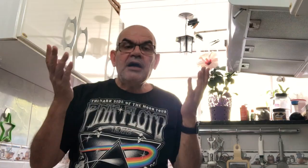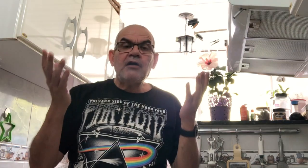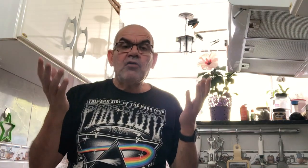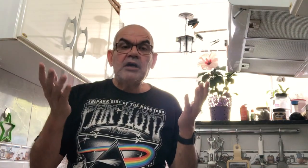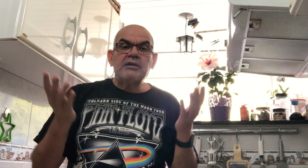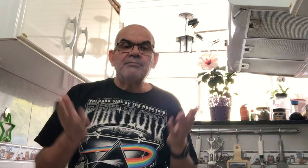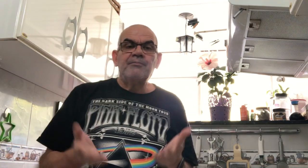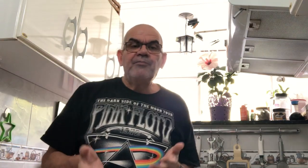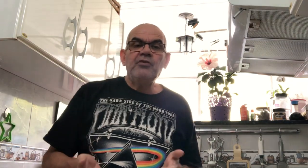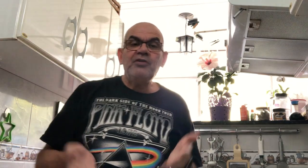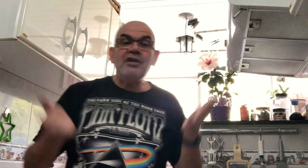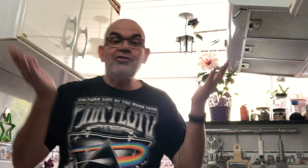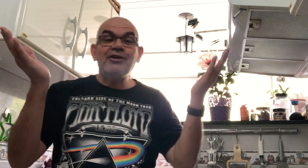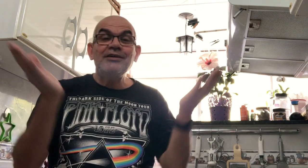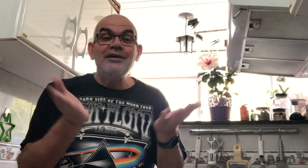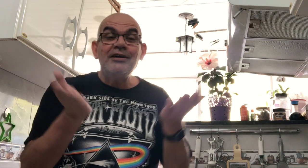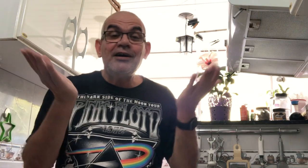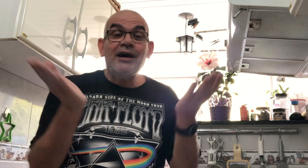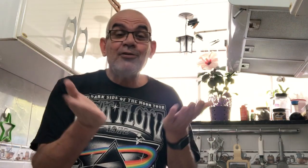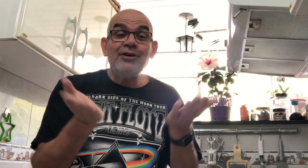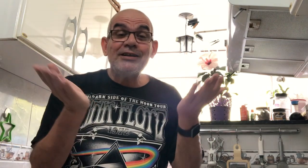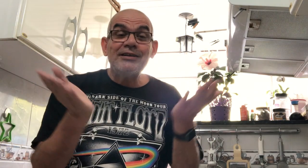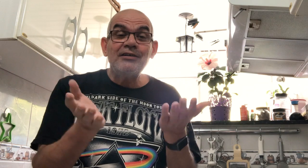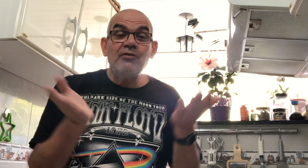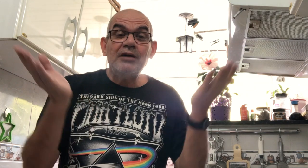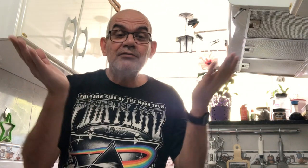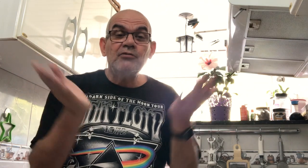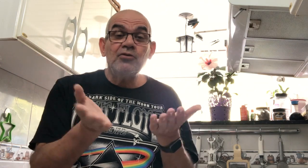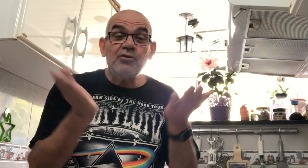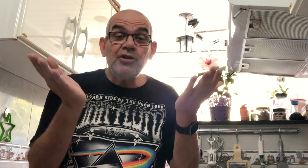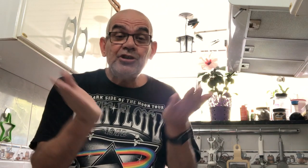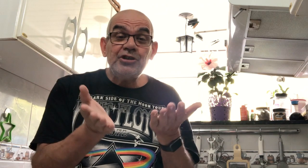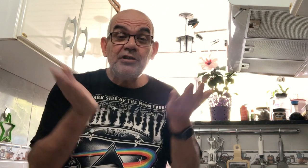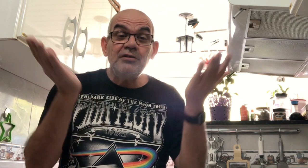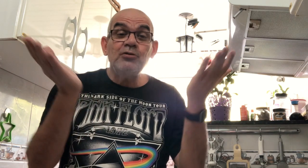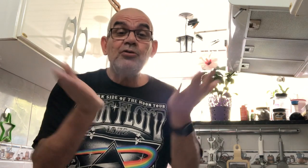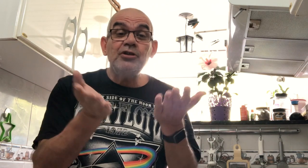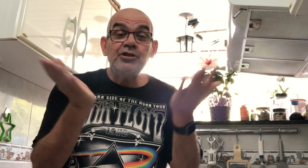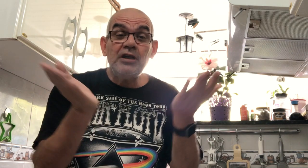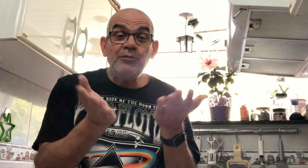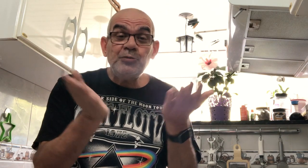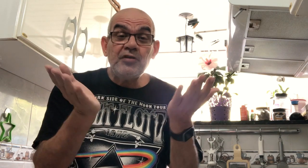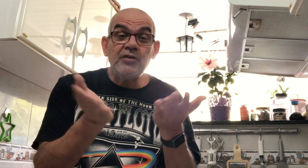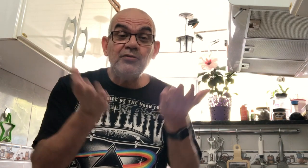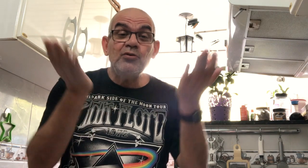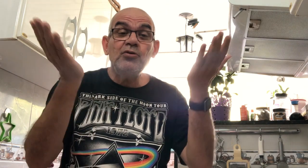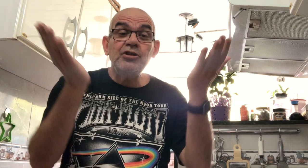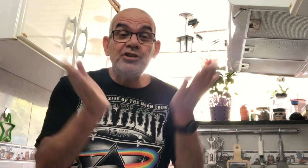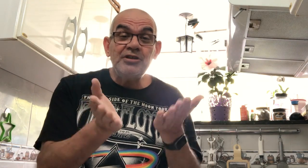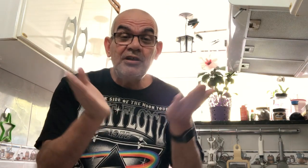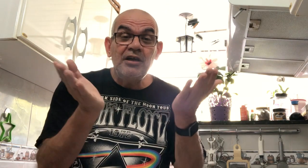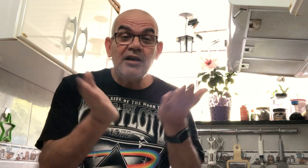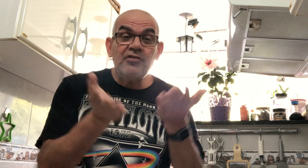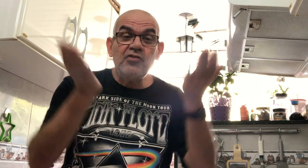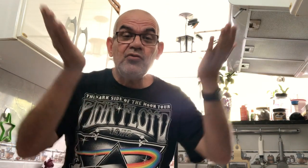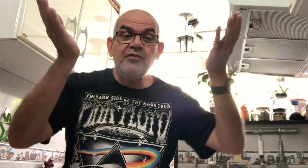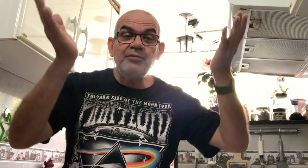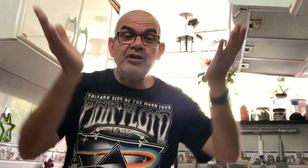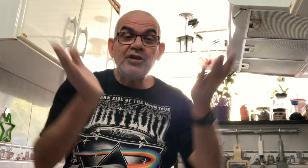Agora. Se eu fizer assim, Agora. Hoje. Hoje. Olha a minha expressão. Hoje. Assim, suavemente.